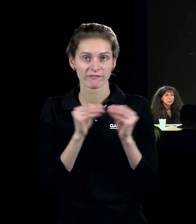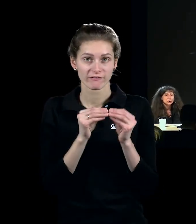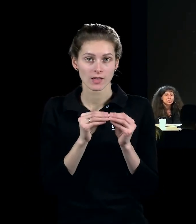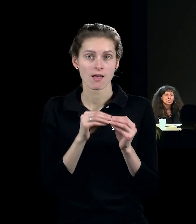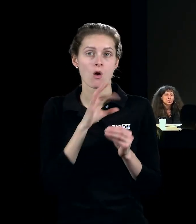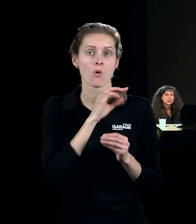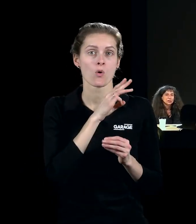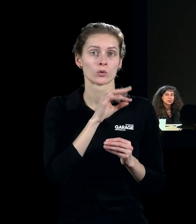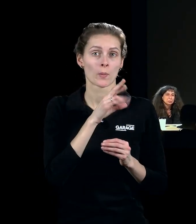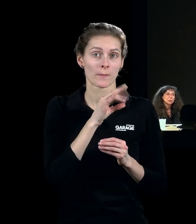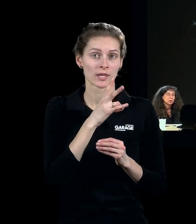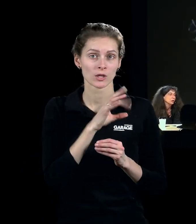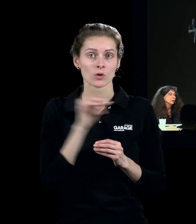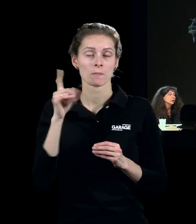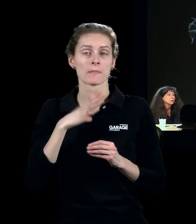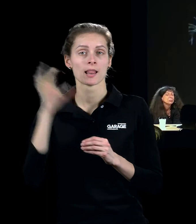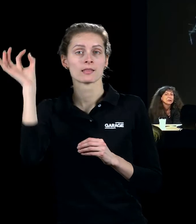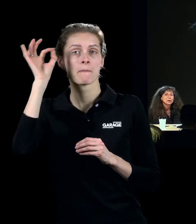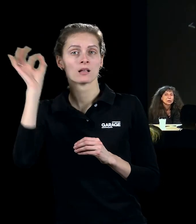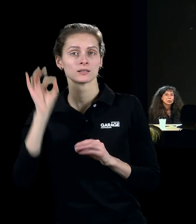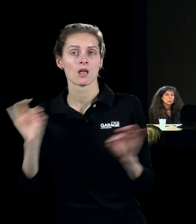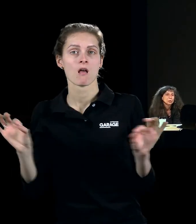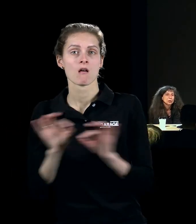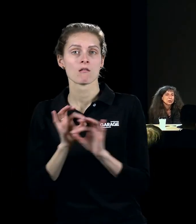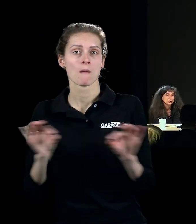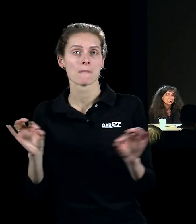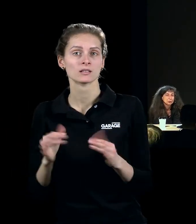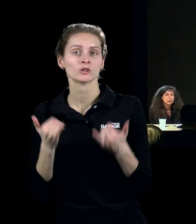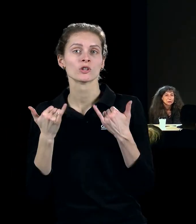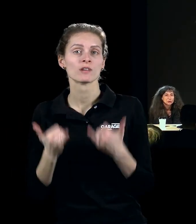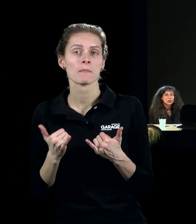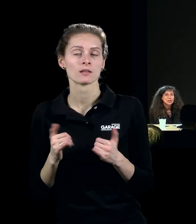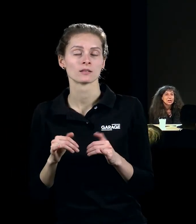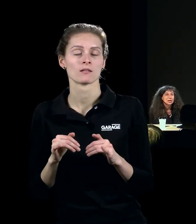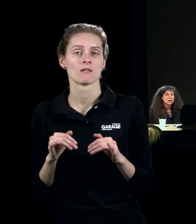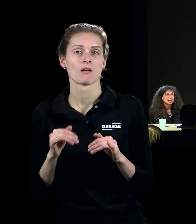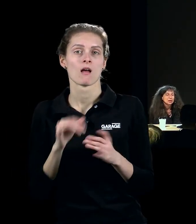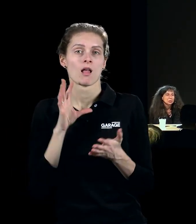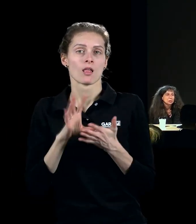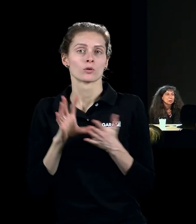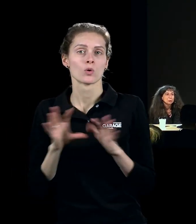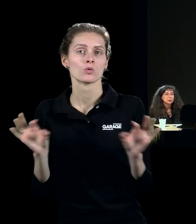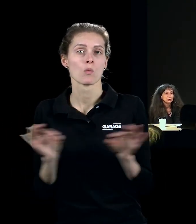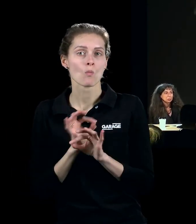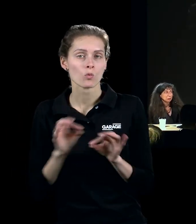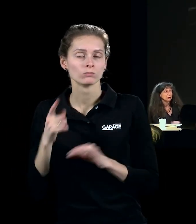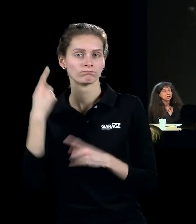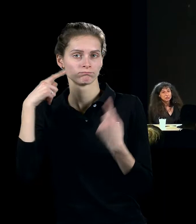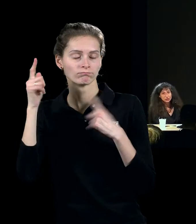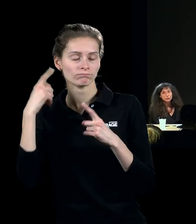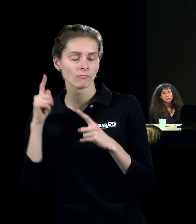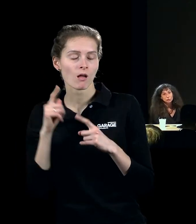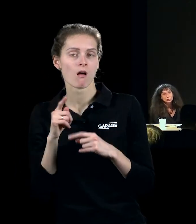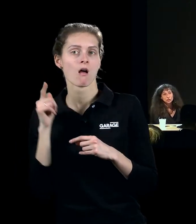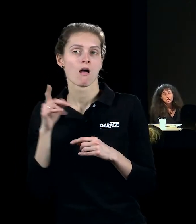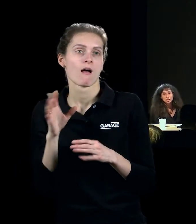немецкий композитор, один из основоположников современной электронной музыки, Кархальдштукхаузен, для которого тоже была, как и